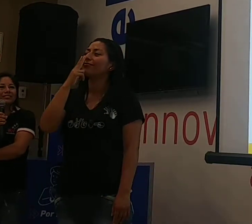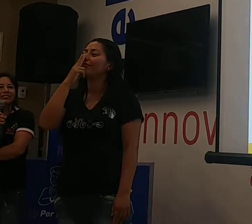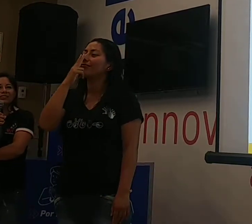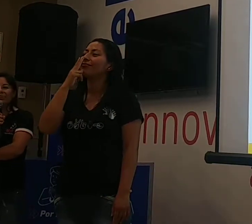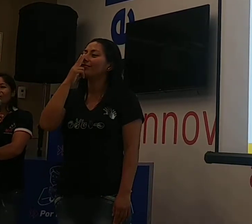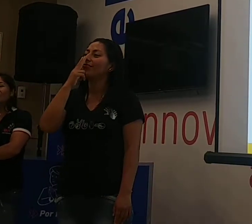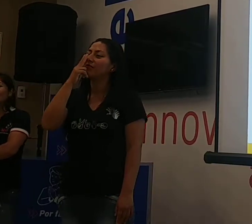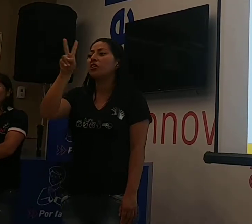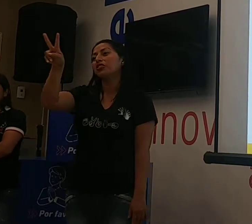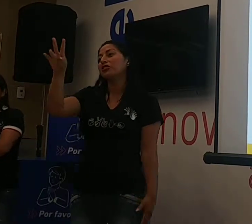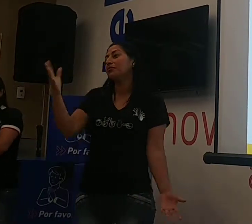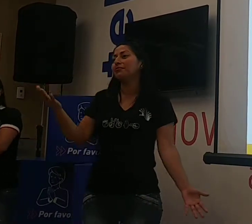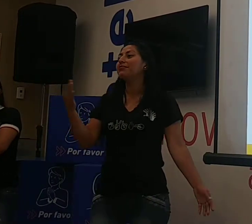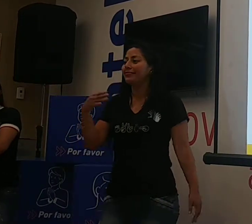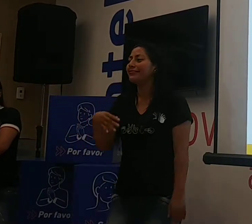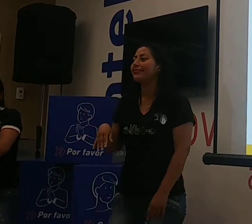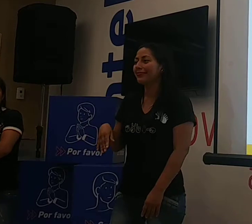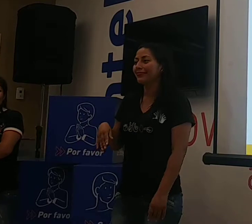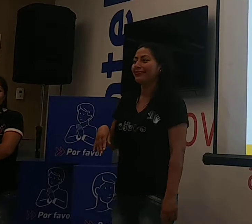O la otra seña Chancho